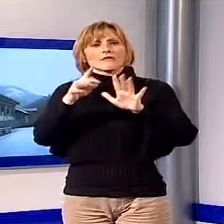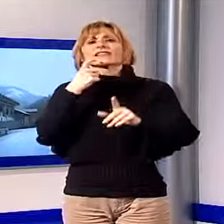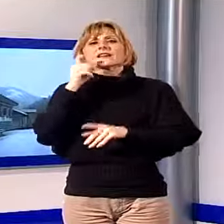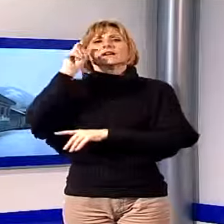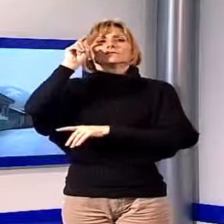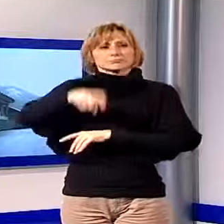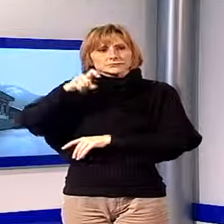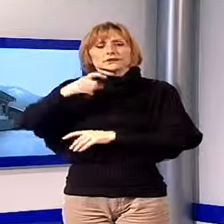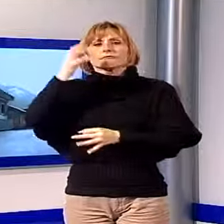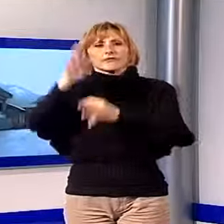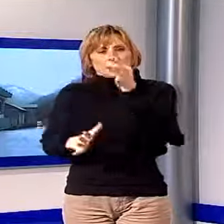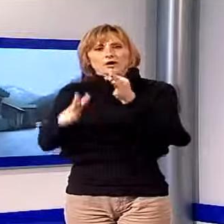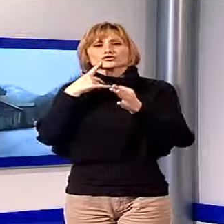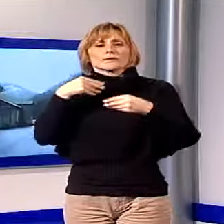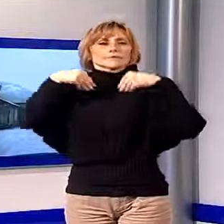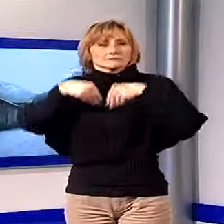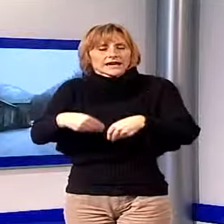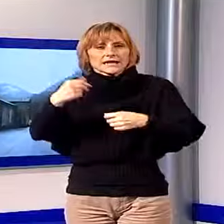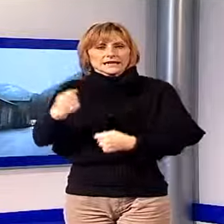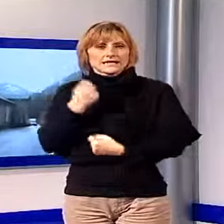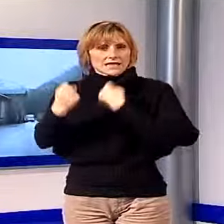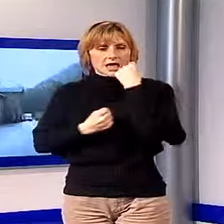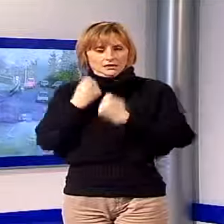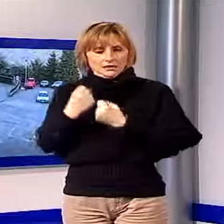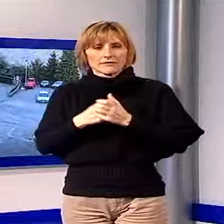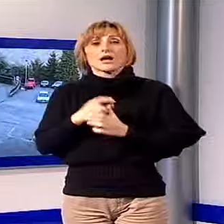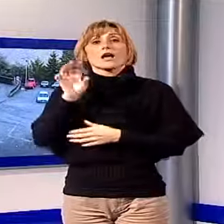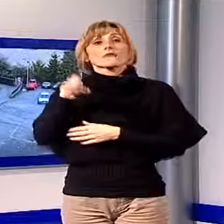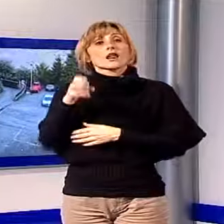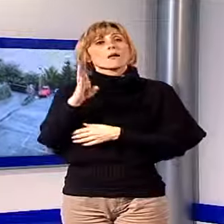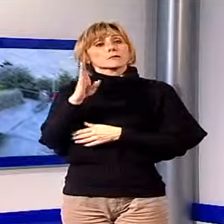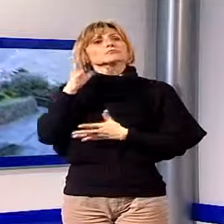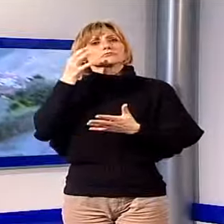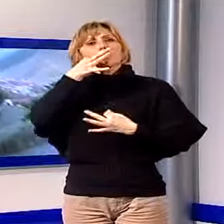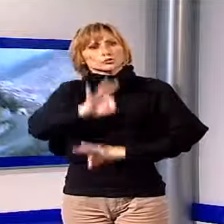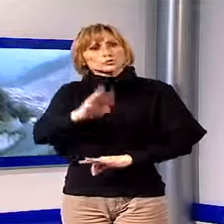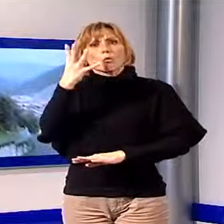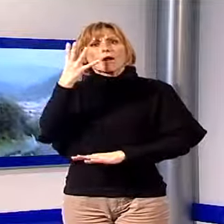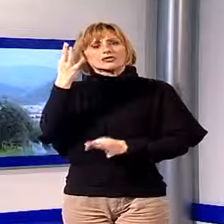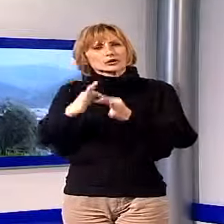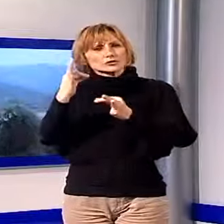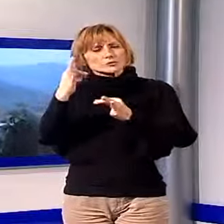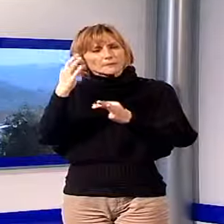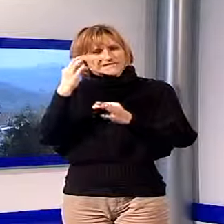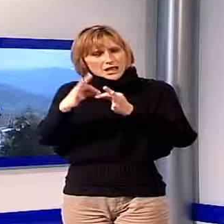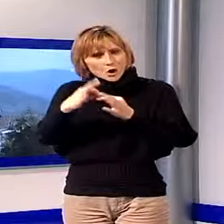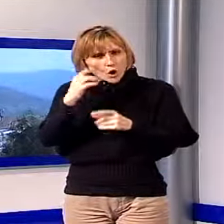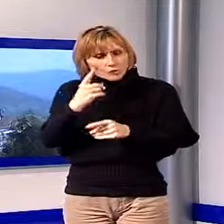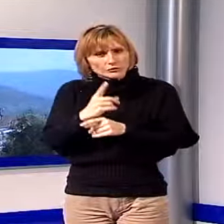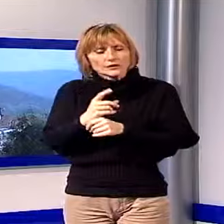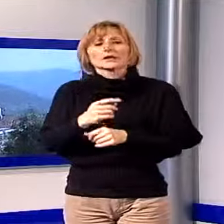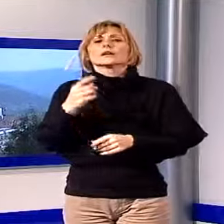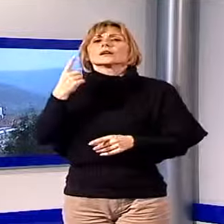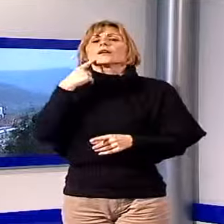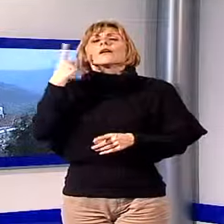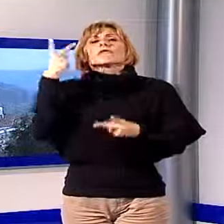cliccato più velocemente per aderire all'iniziativa. Villa Basilica ce l'ha fatta in soli 4 secondi, piazzandosi al 21esimo